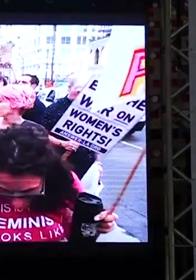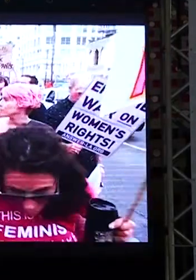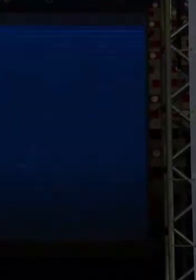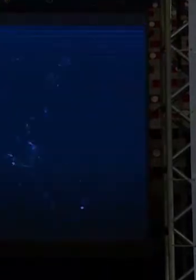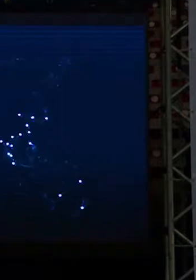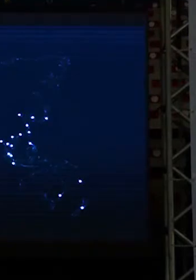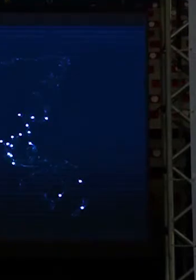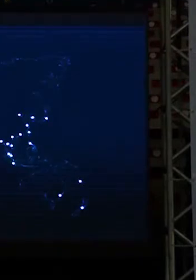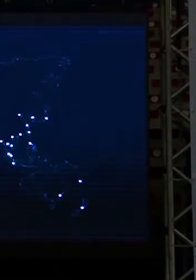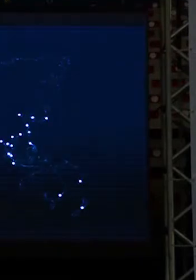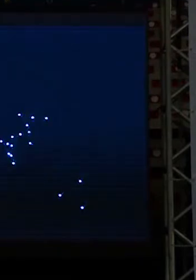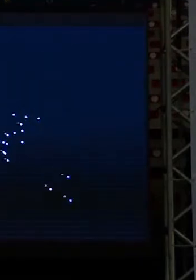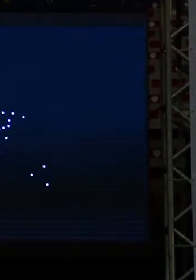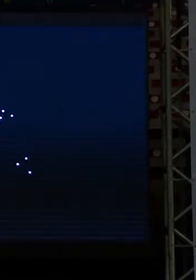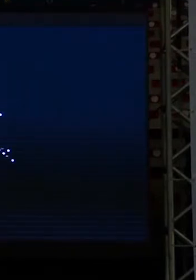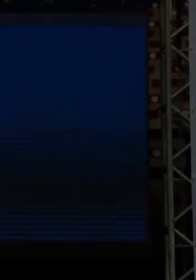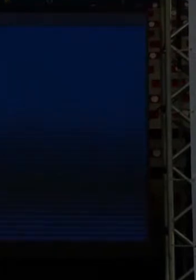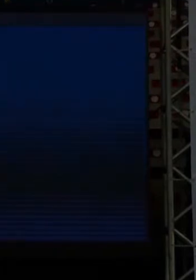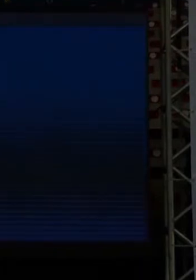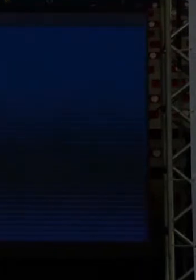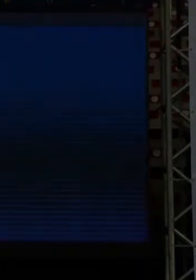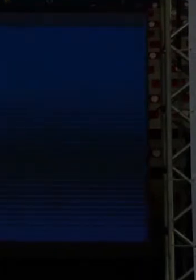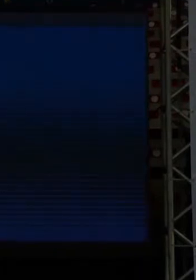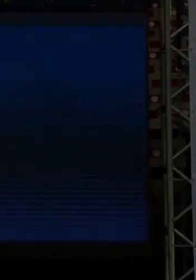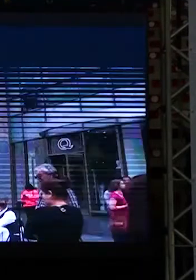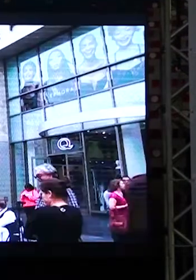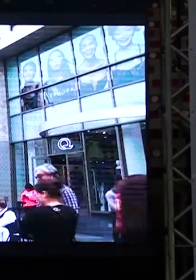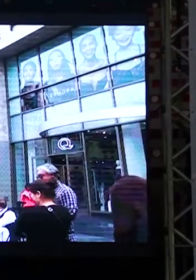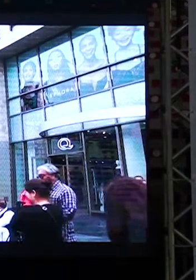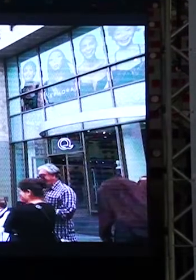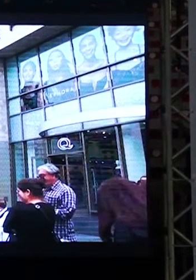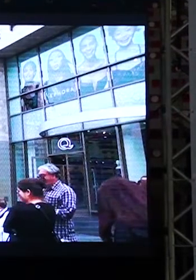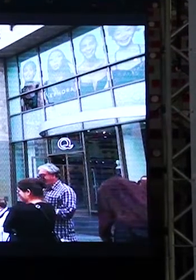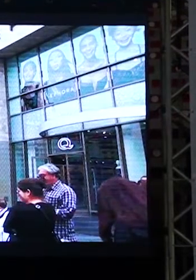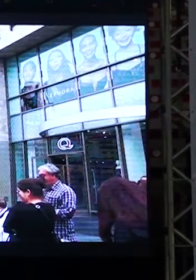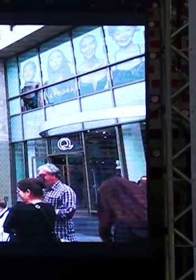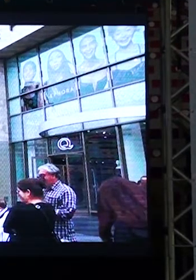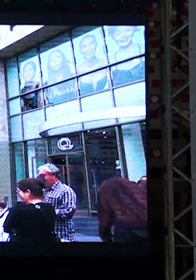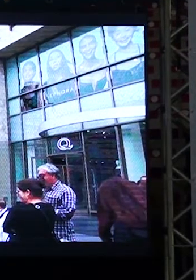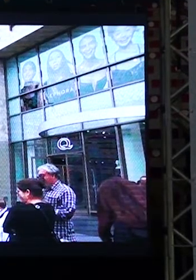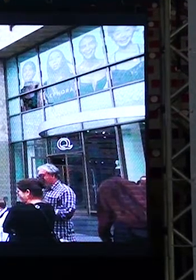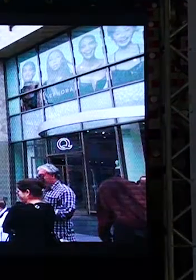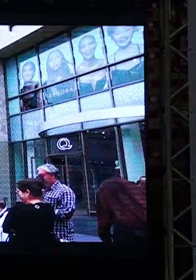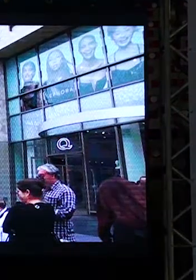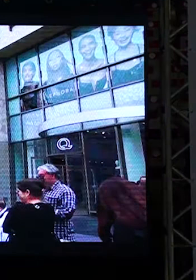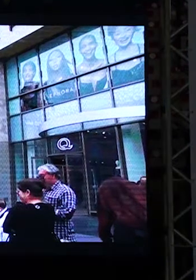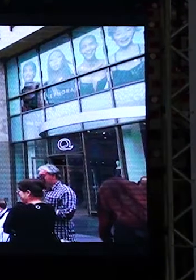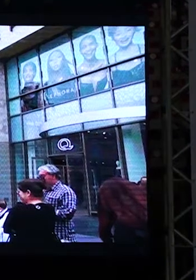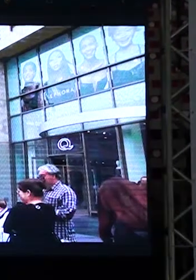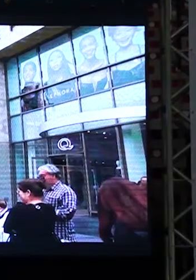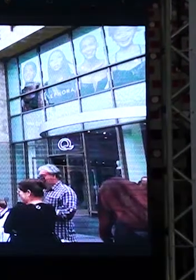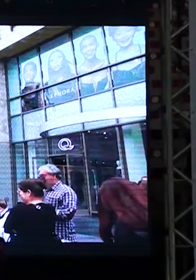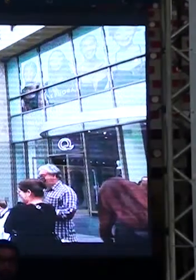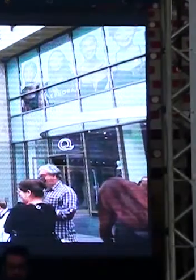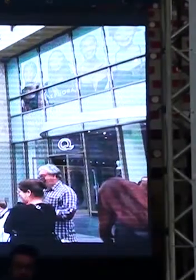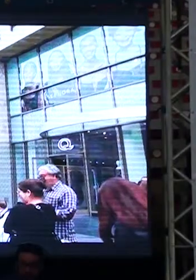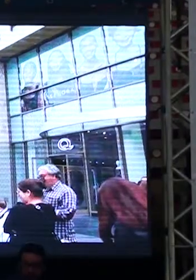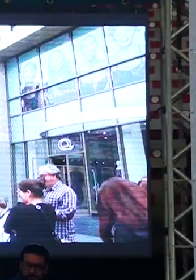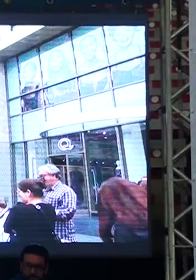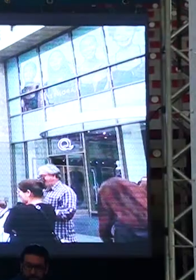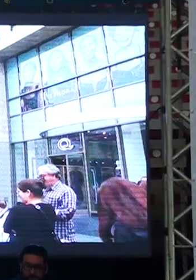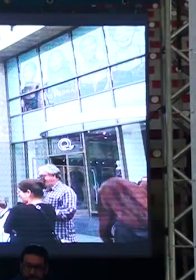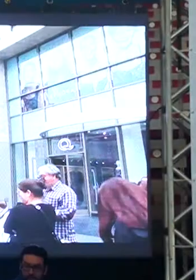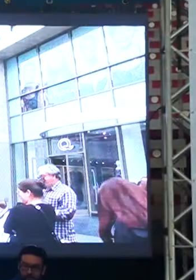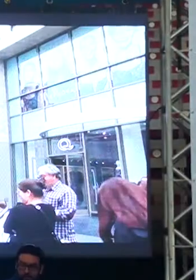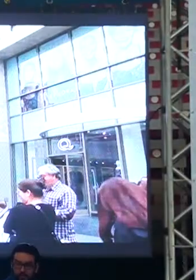então a campanha hashtag me too traduzindo para o português eu também centenas de pessoas foi pode voltar para o